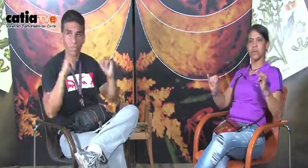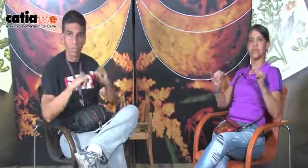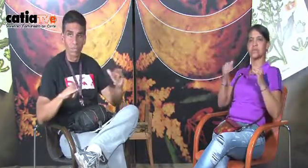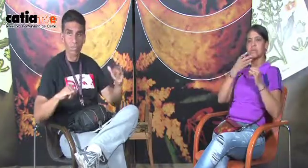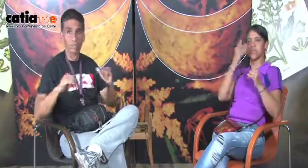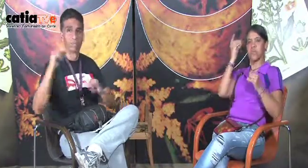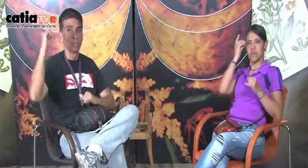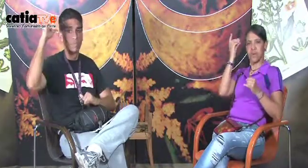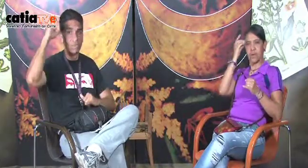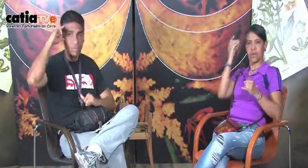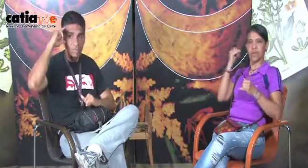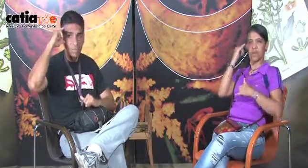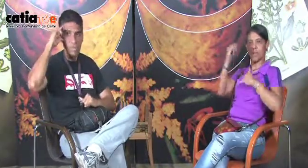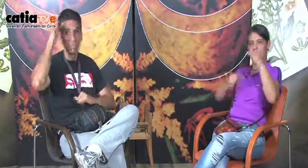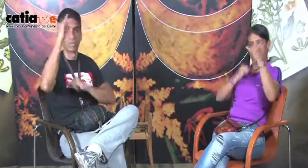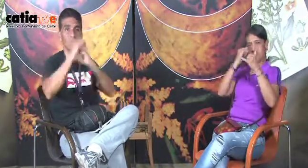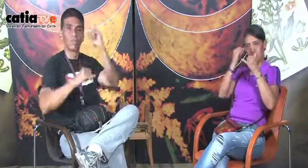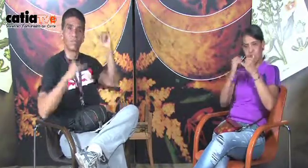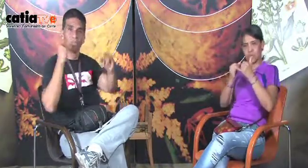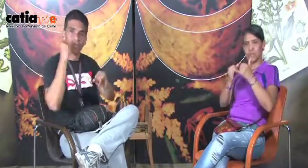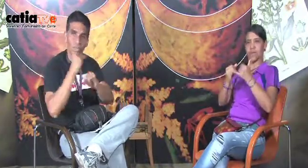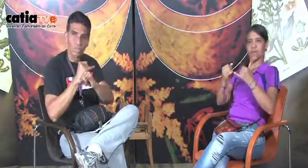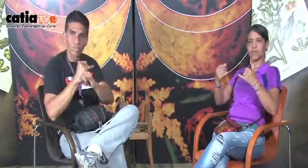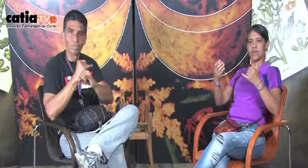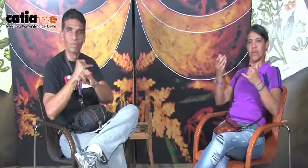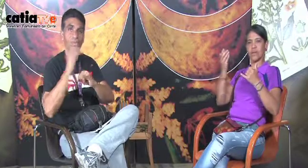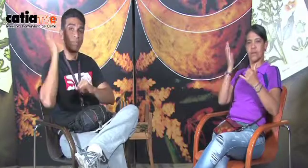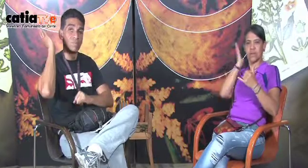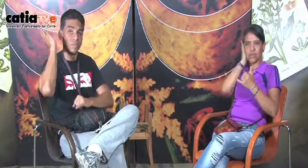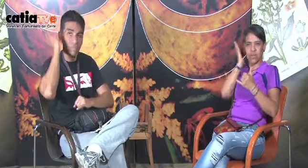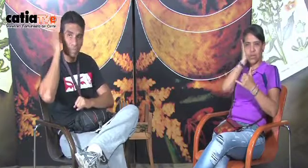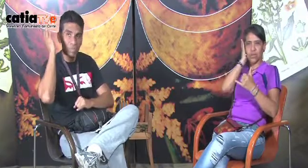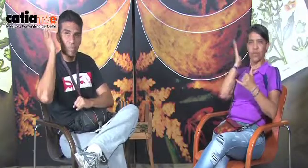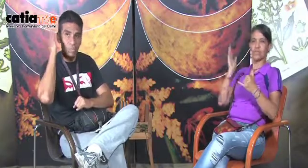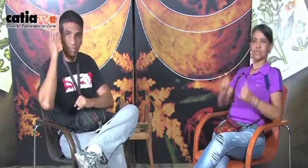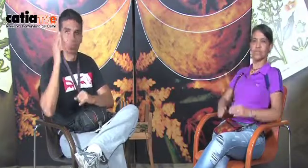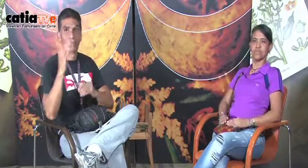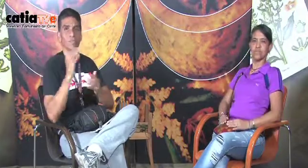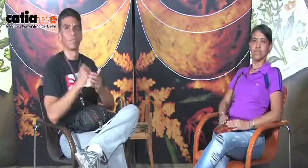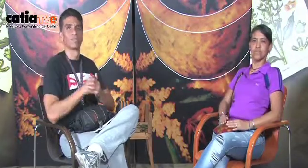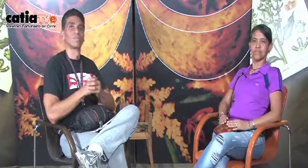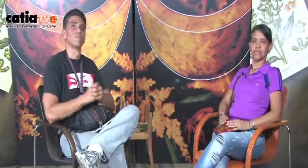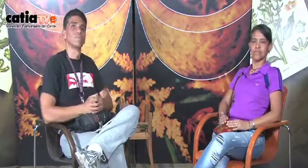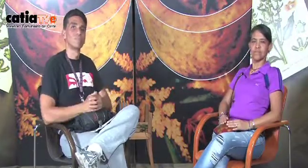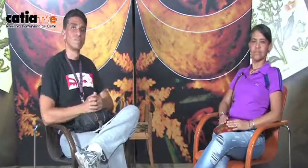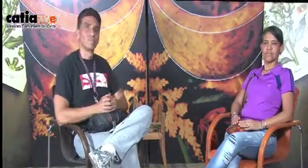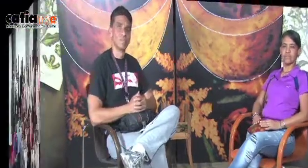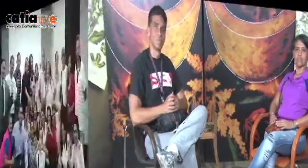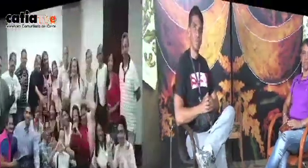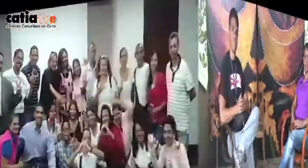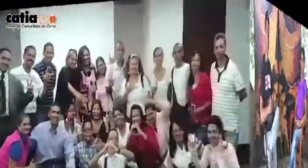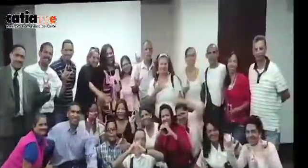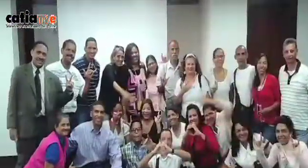Feliz Día Internacional del Sordo. Gracias. Gracias. Gracias.